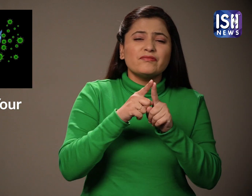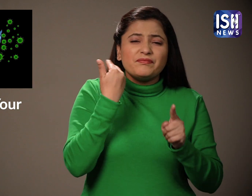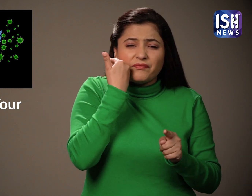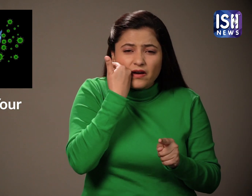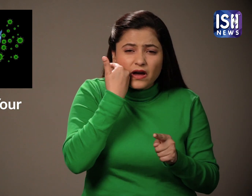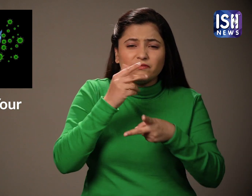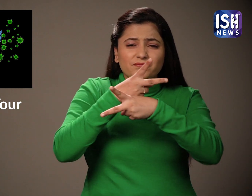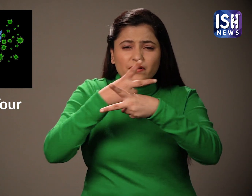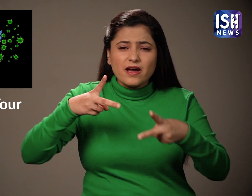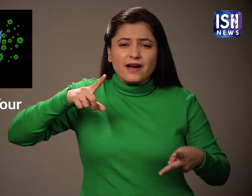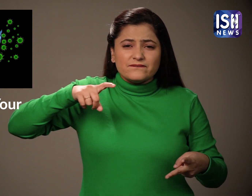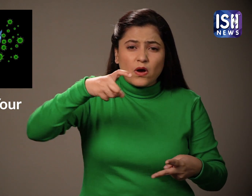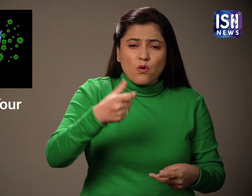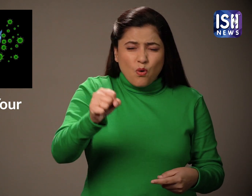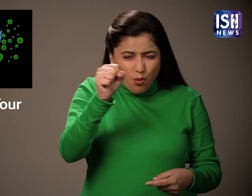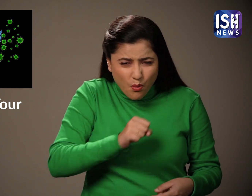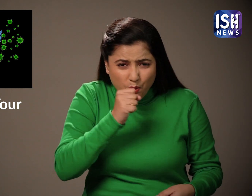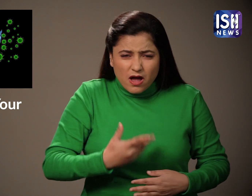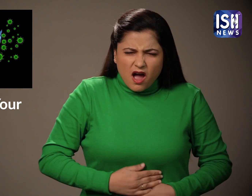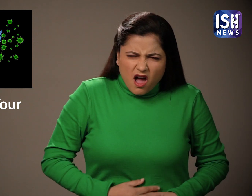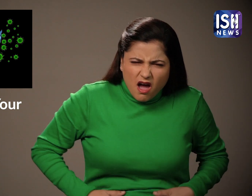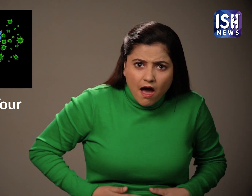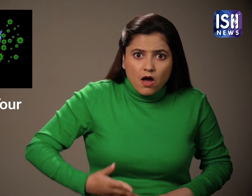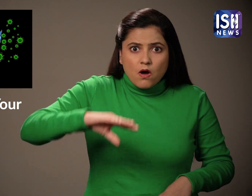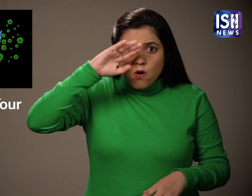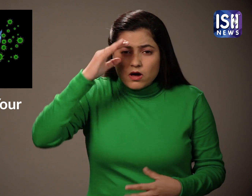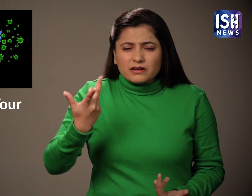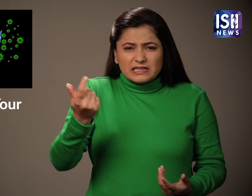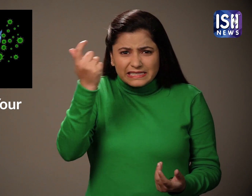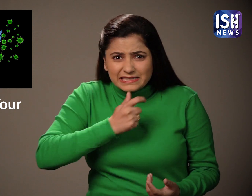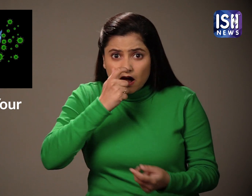खासी, चुकाम और किसी भी दरह की बिमारी से बचाता है